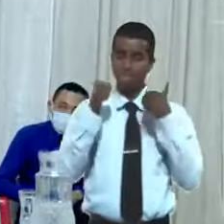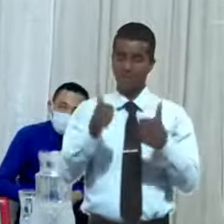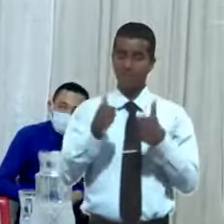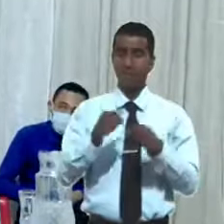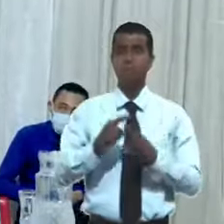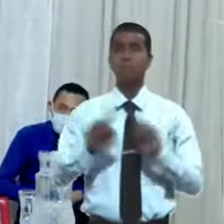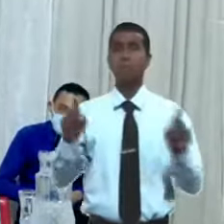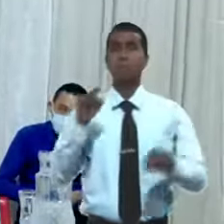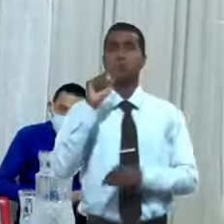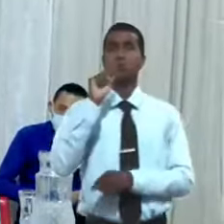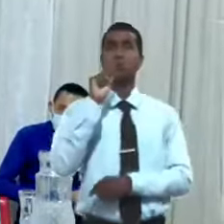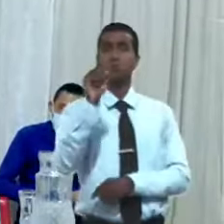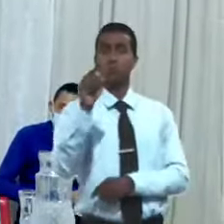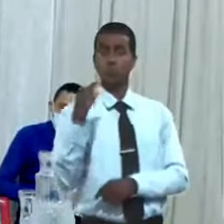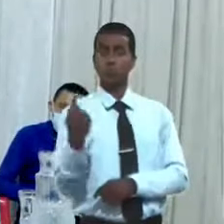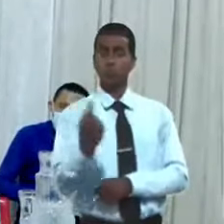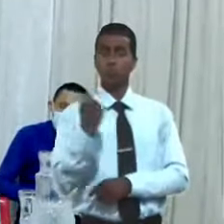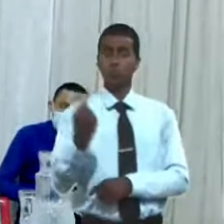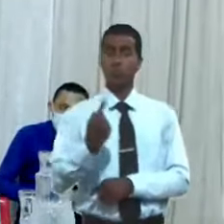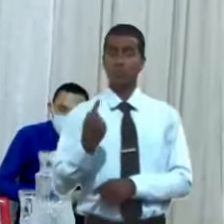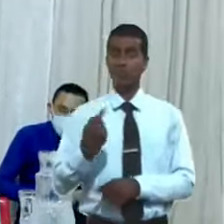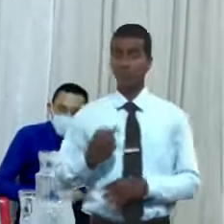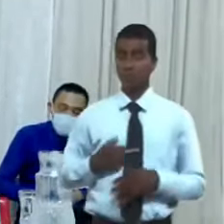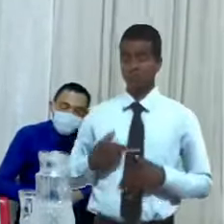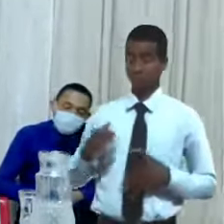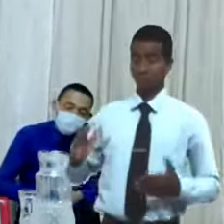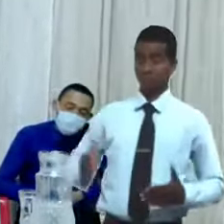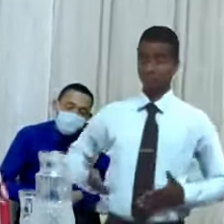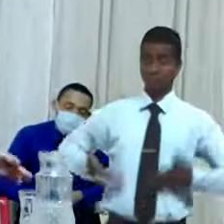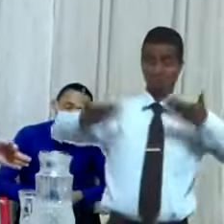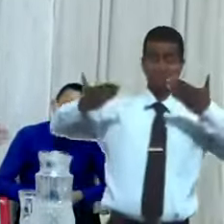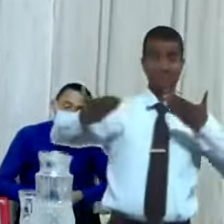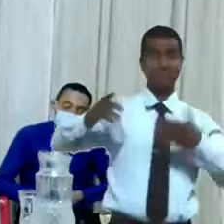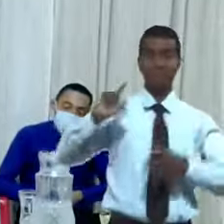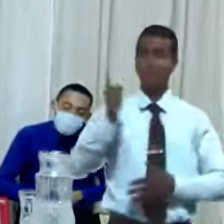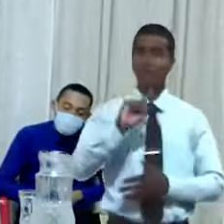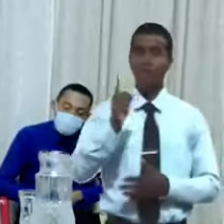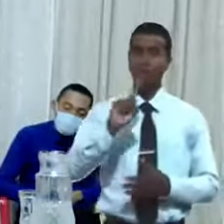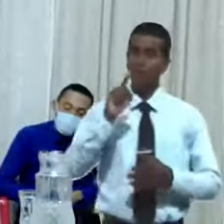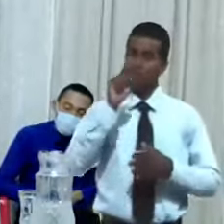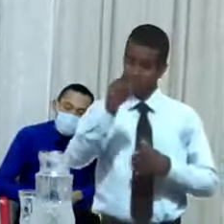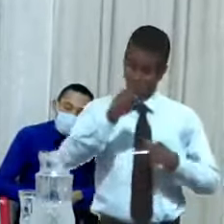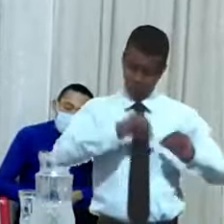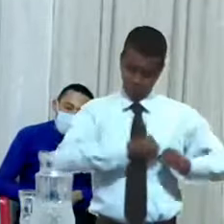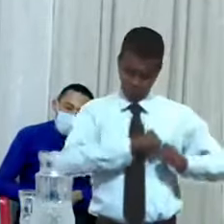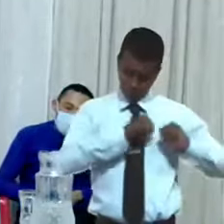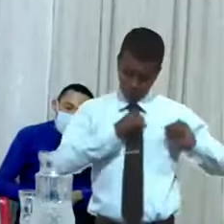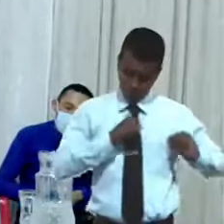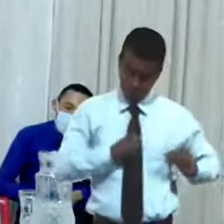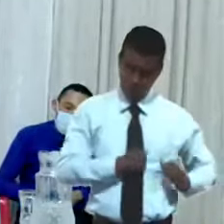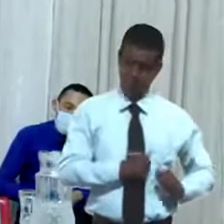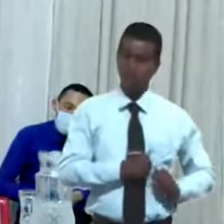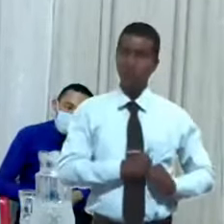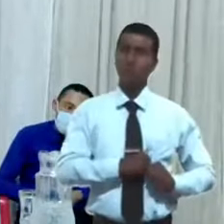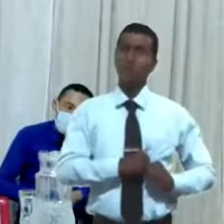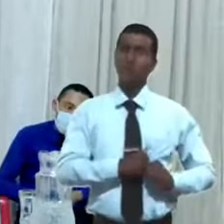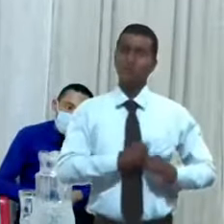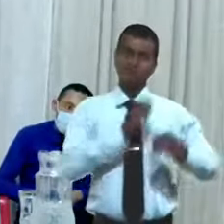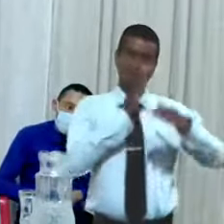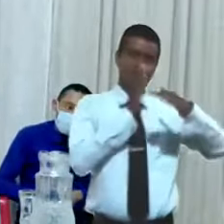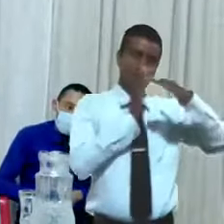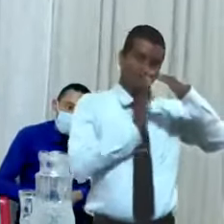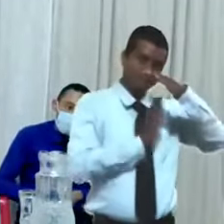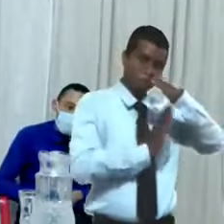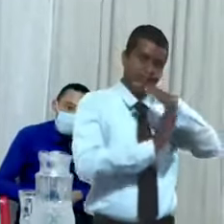solo es muy peligroso que se caiga quebrante su corazón y verá que verá la respuesta del